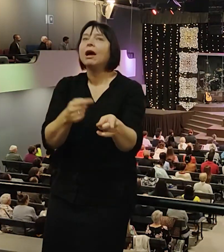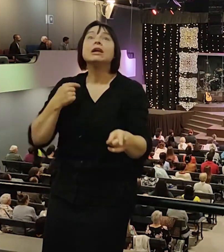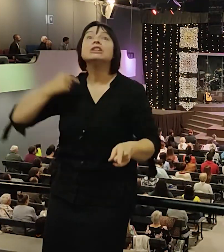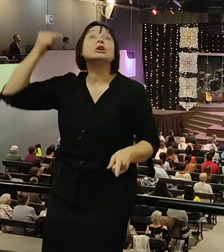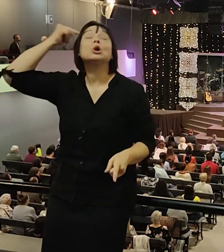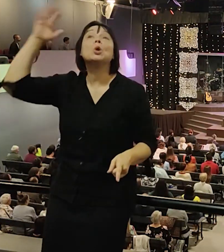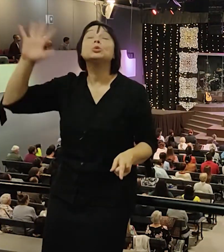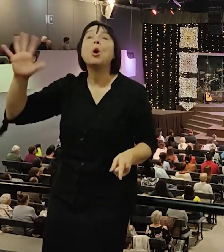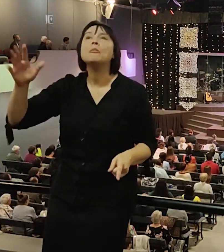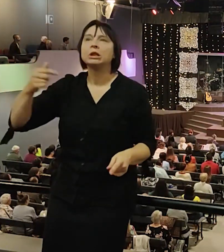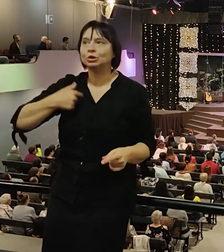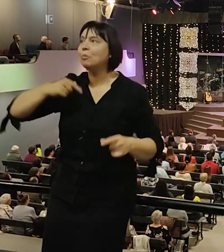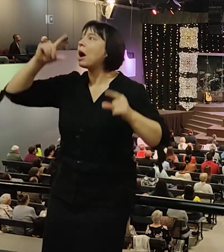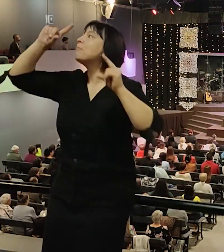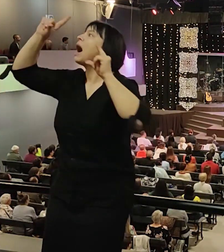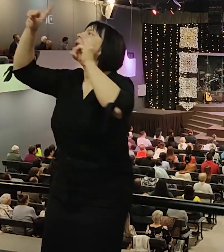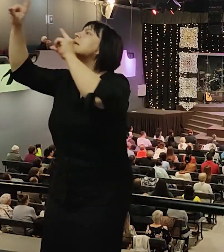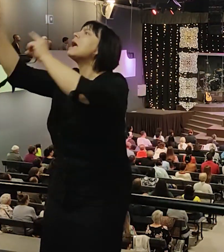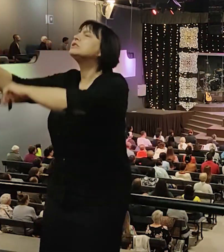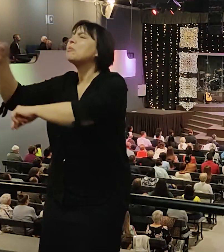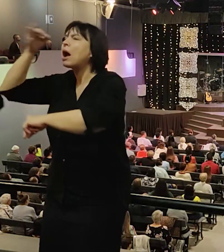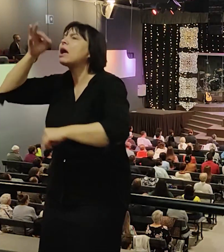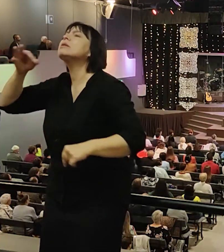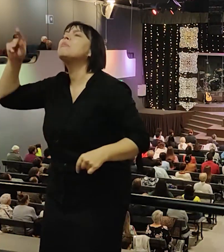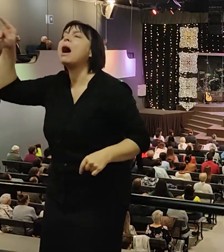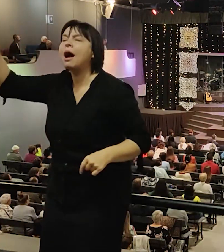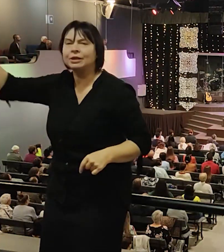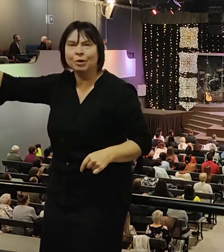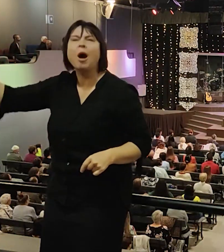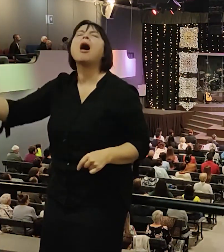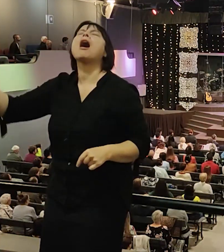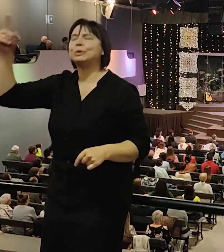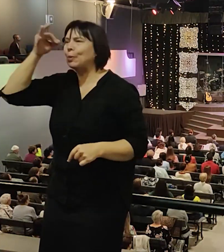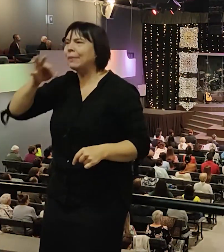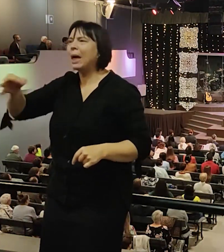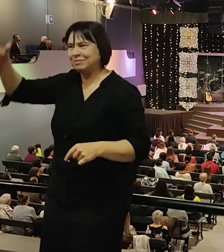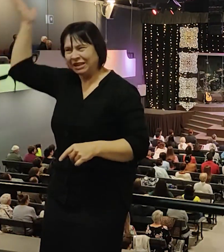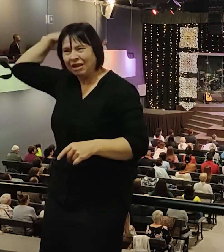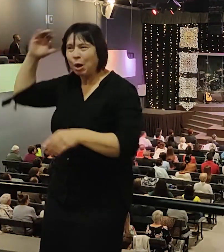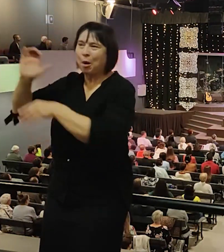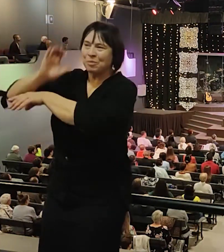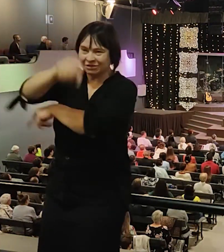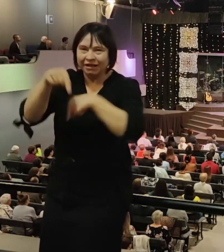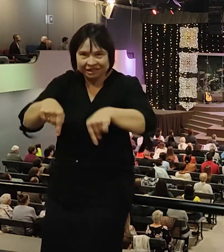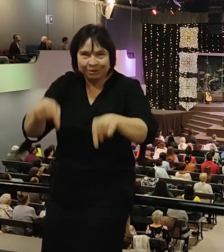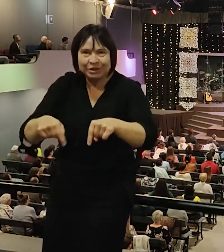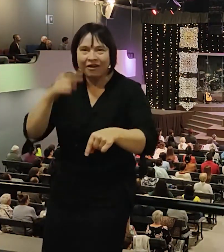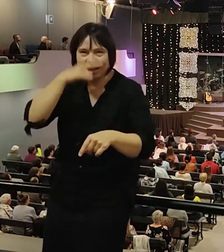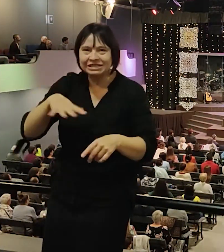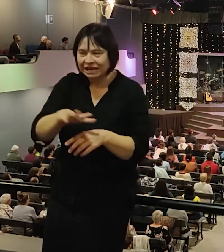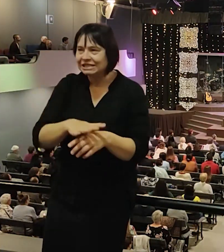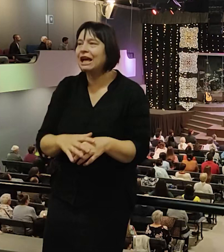вернемся мы в Германию, откуда мы были, произошли. Слава Богу, что Господь нас в Казахстан приведет.